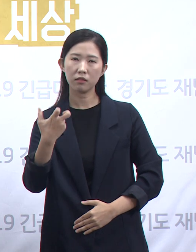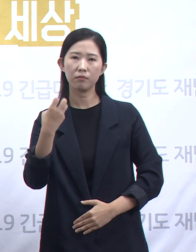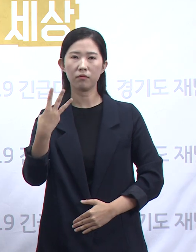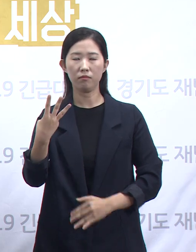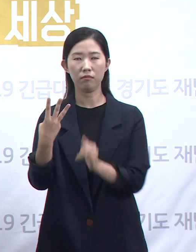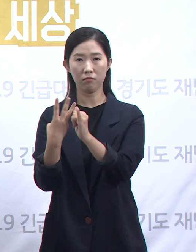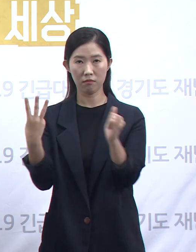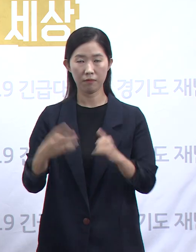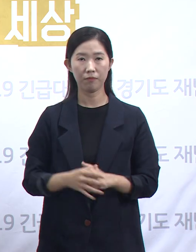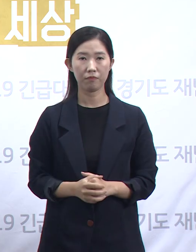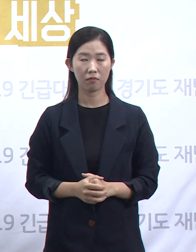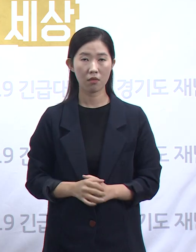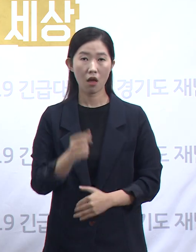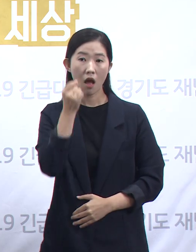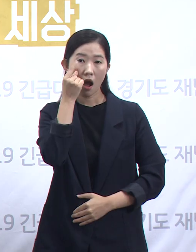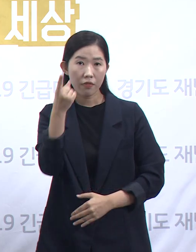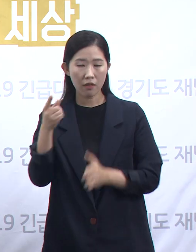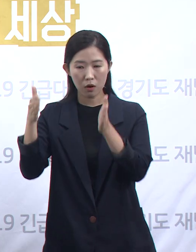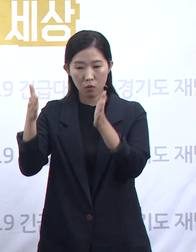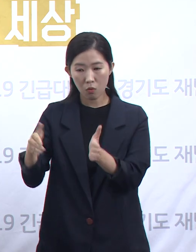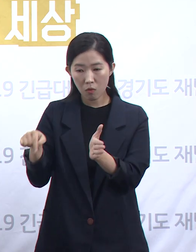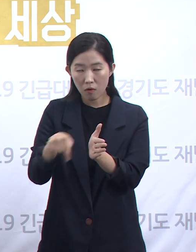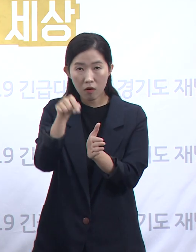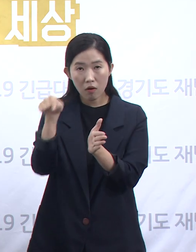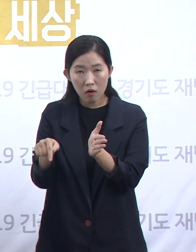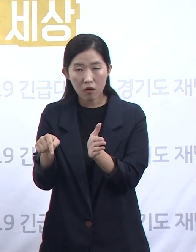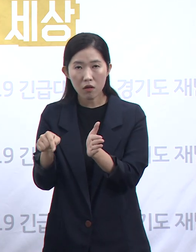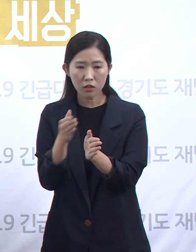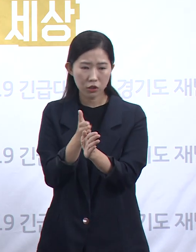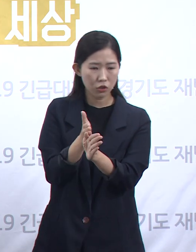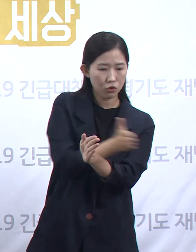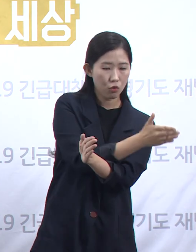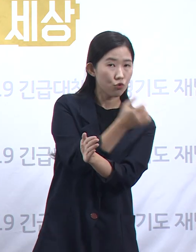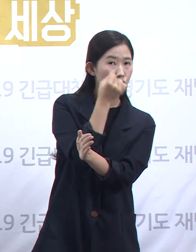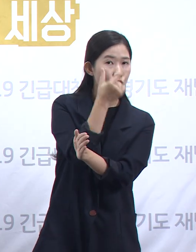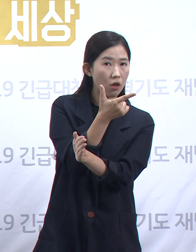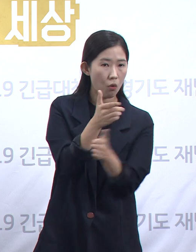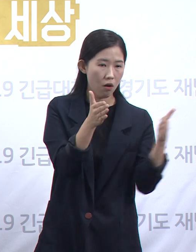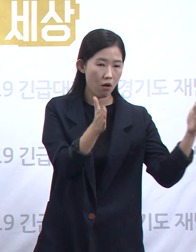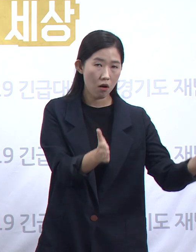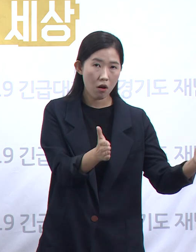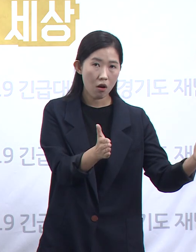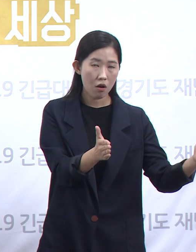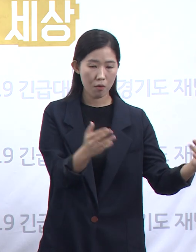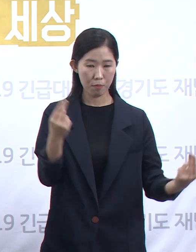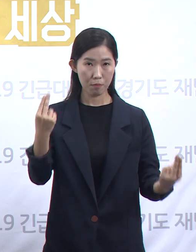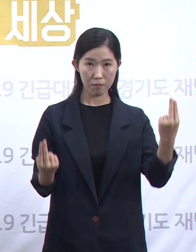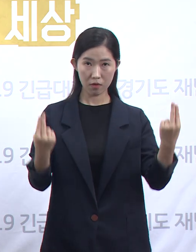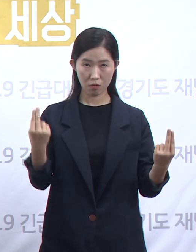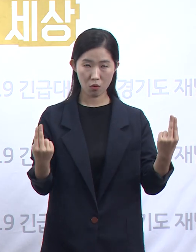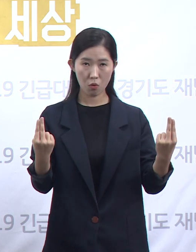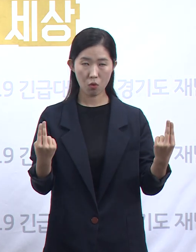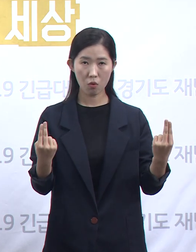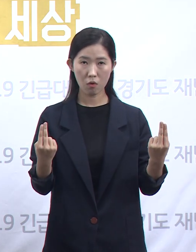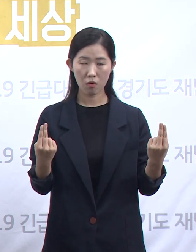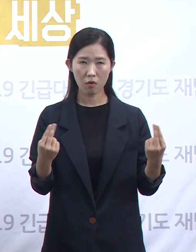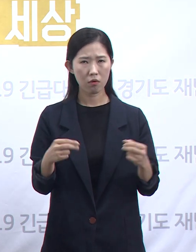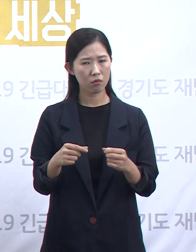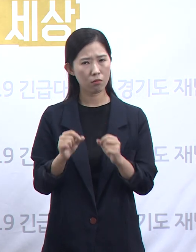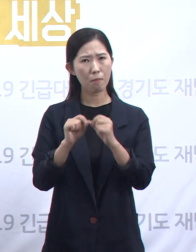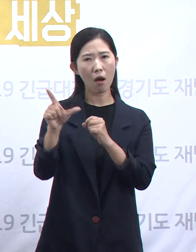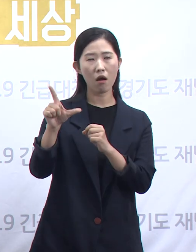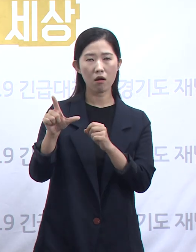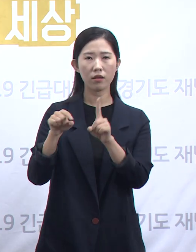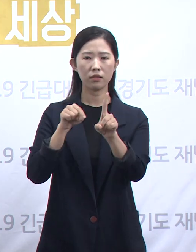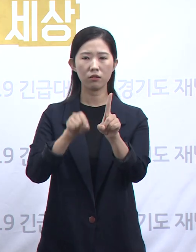최근 한 달간 발생한 확진자가 그 전 6개월 이상 기간 동안 확진된 사람보다 약 1.25배